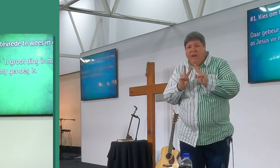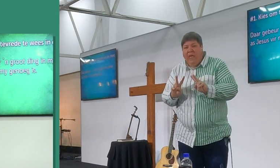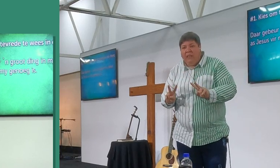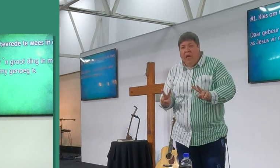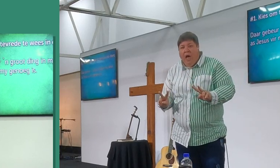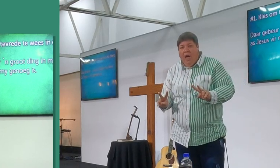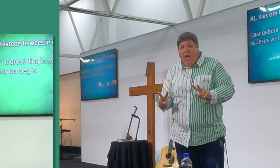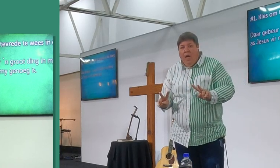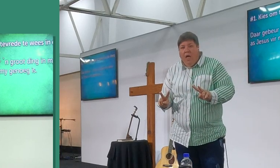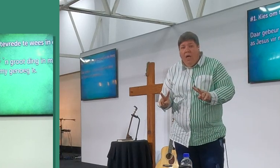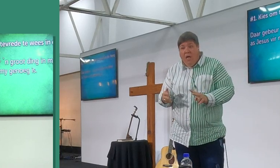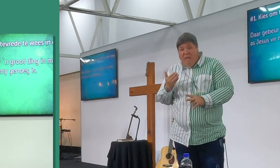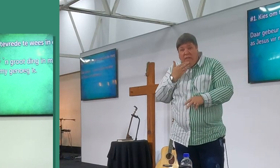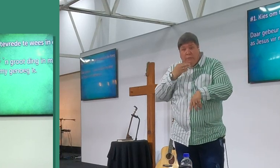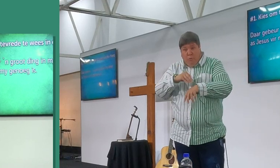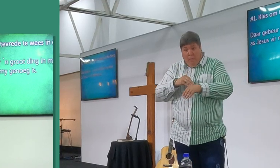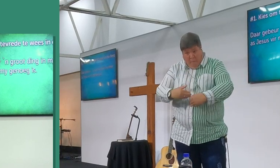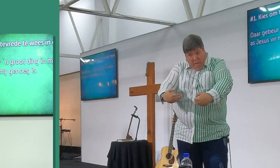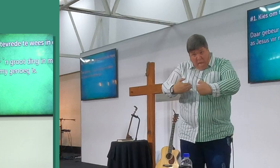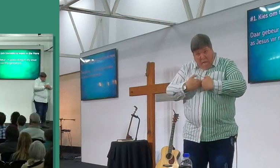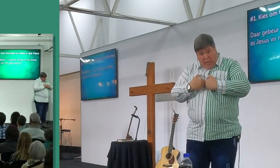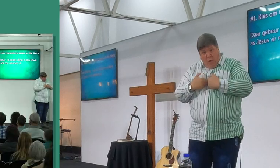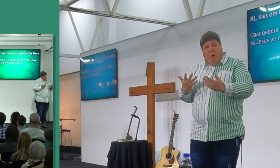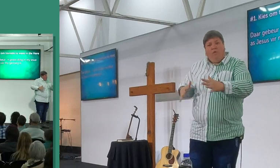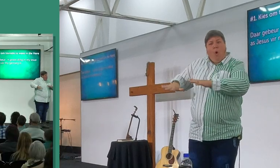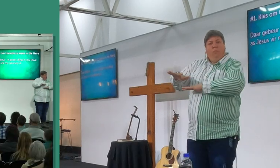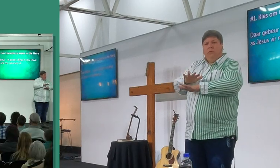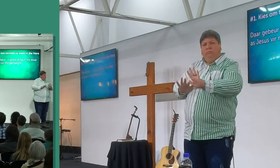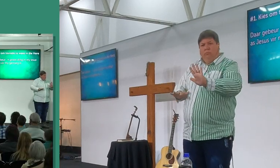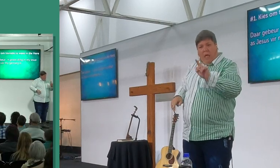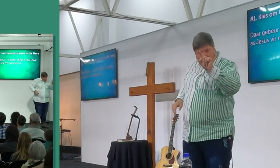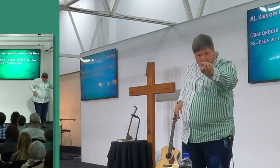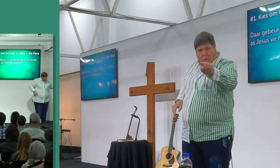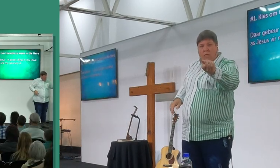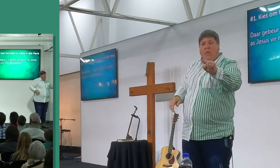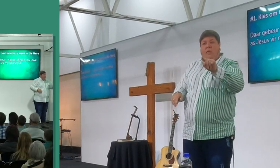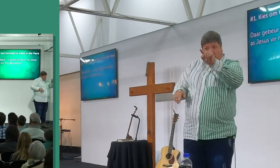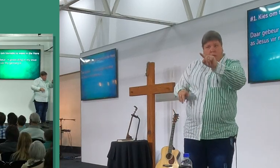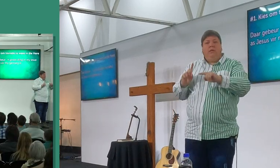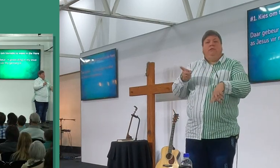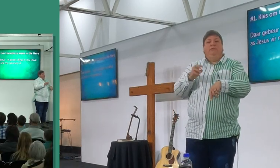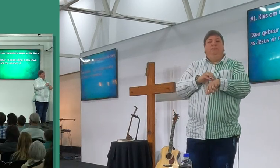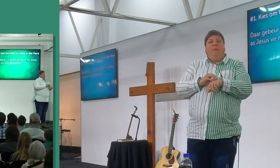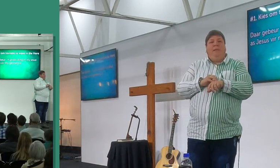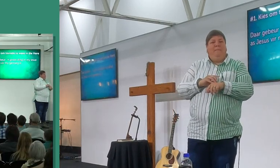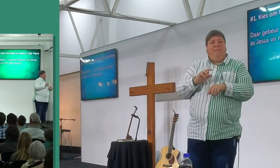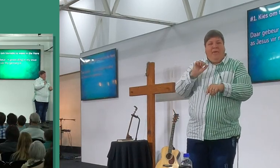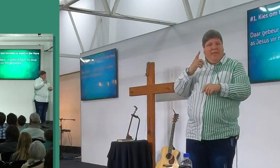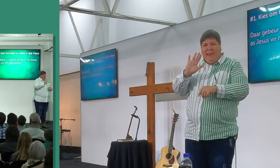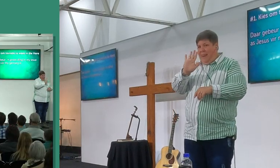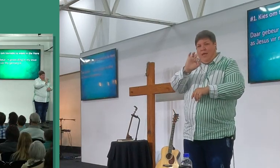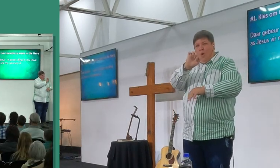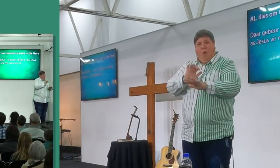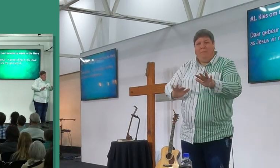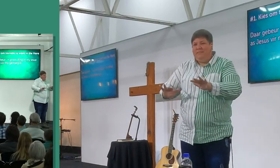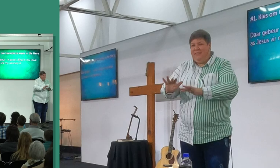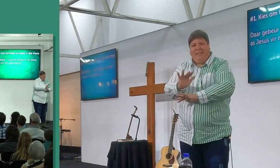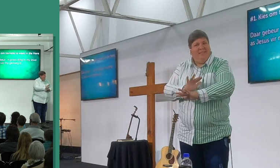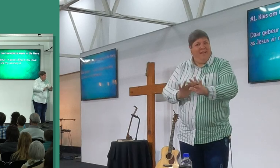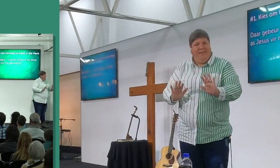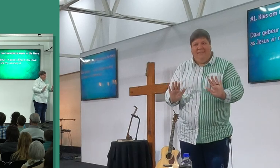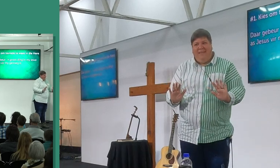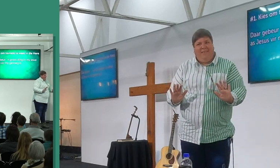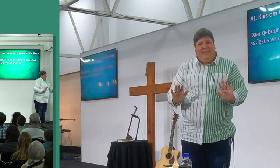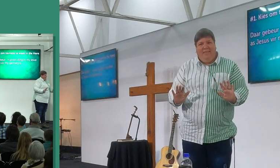en wie is die probleem, my omstandighere of ek, is ek, ek het nie vrede nie, so, miskien kan ek dit bys hee,